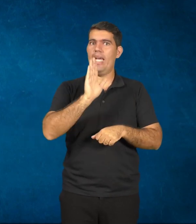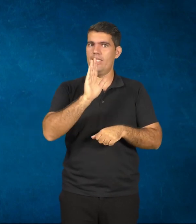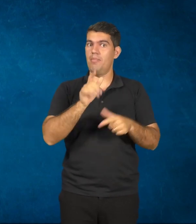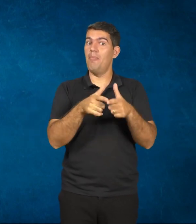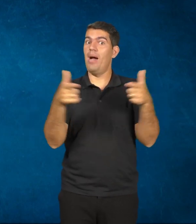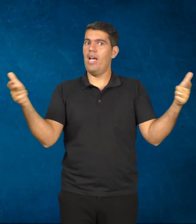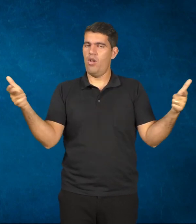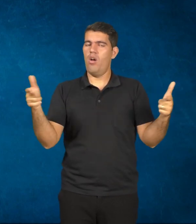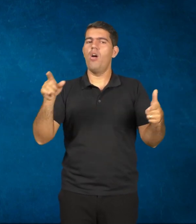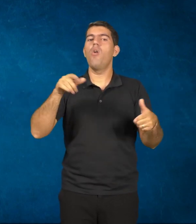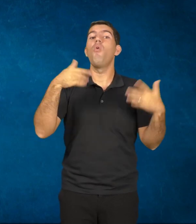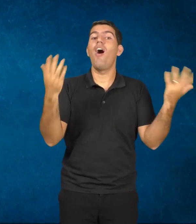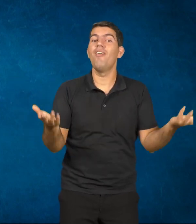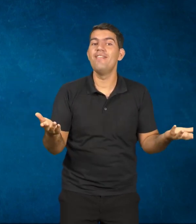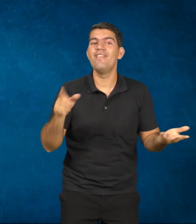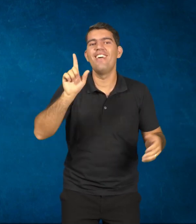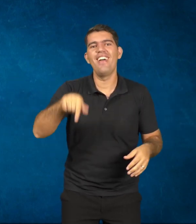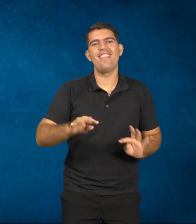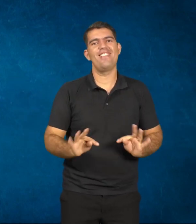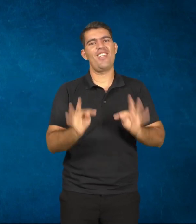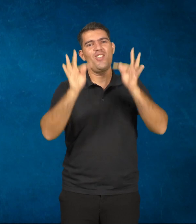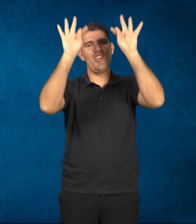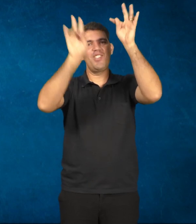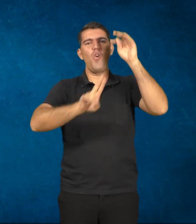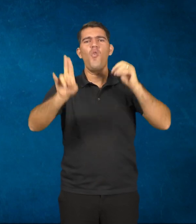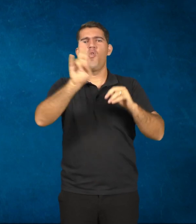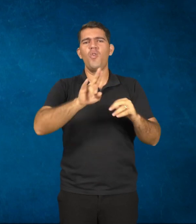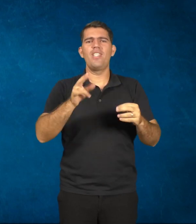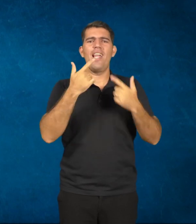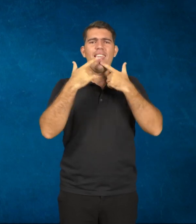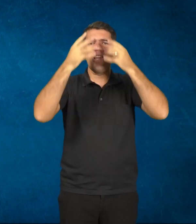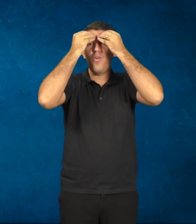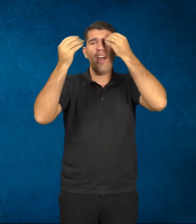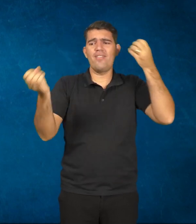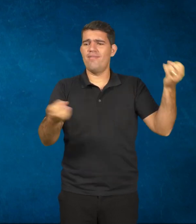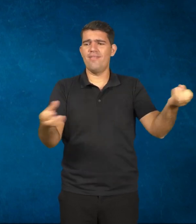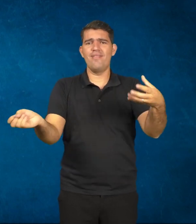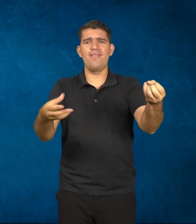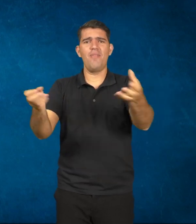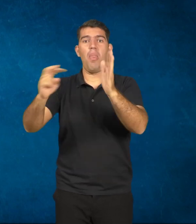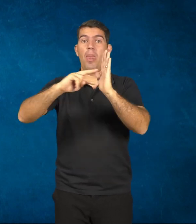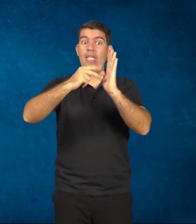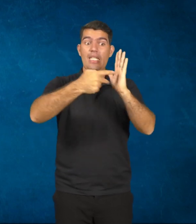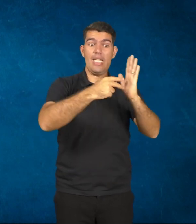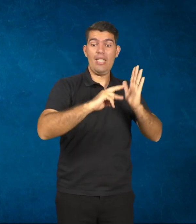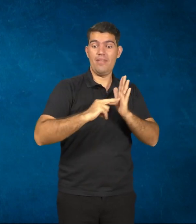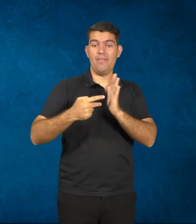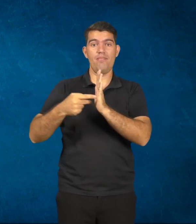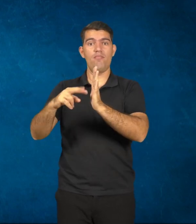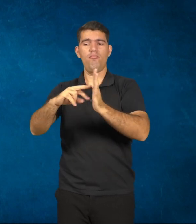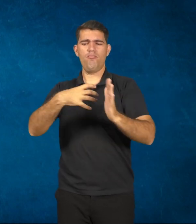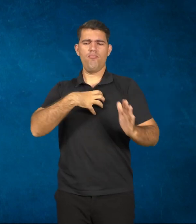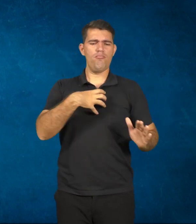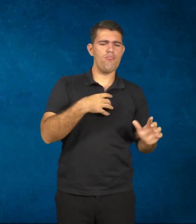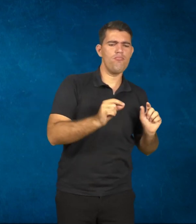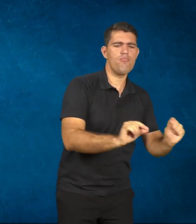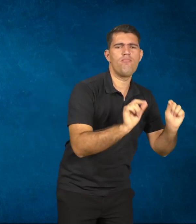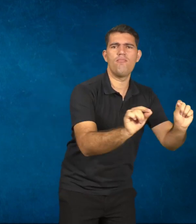É o uso da tecnologia, dessas novas linguagens, dos significados que isso tem, os sentidos que são produzidos na